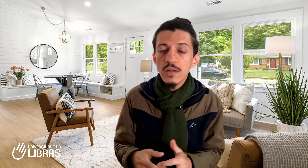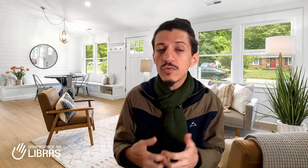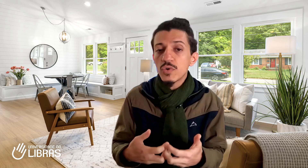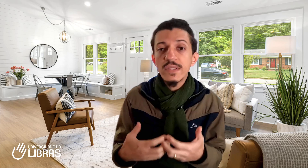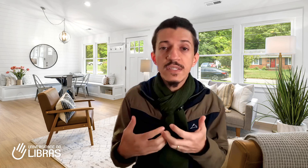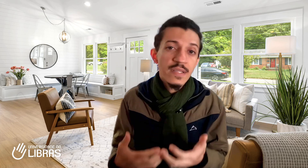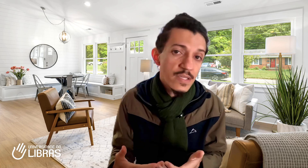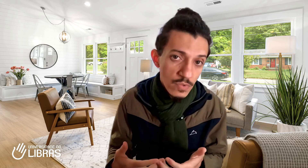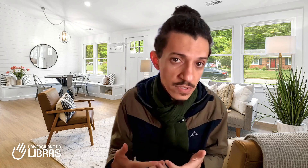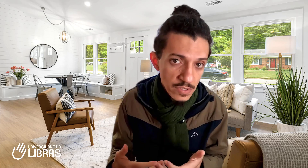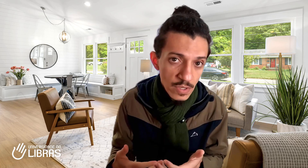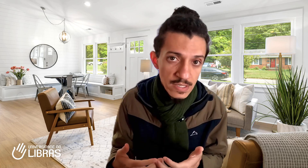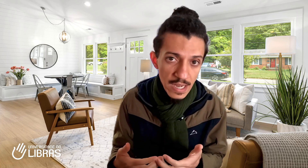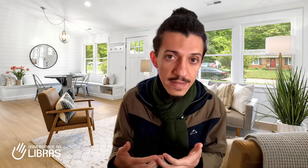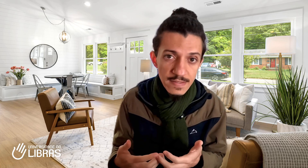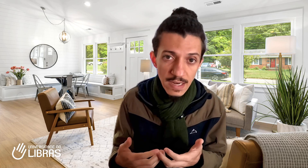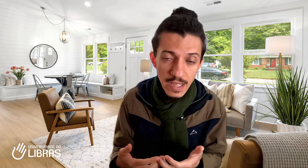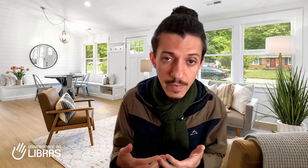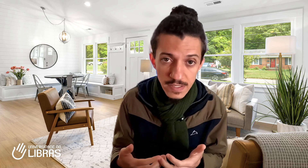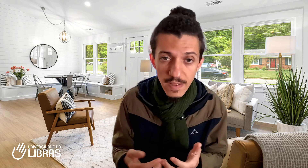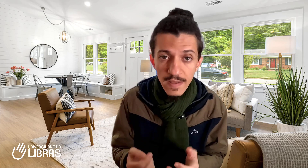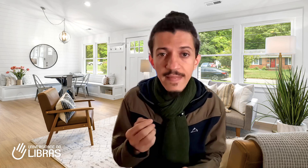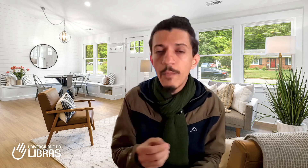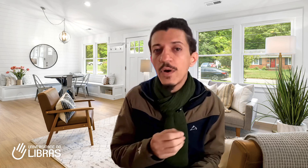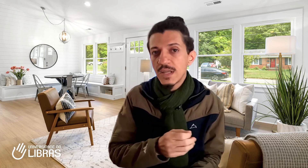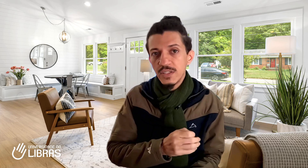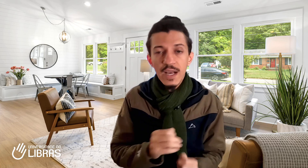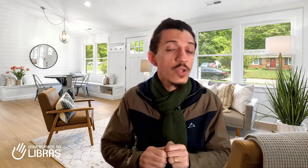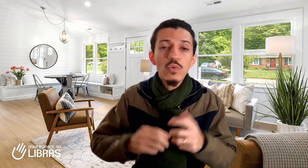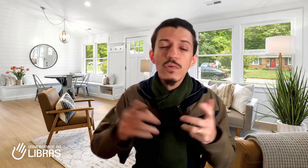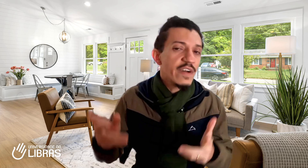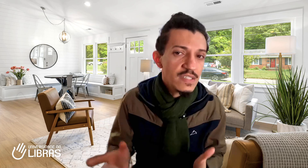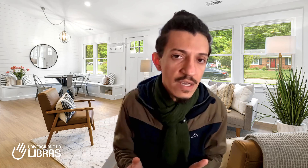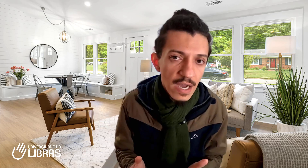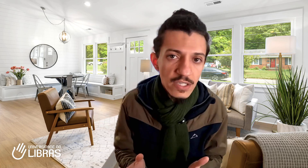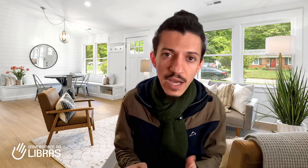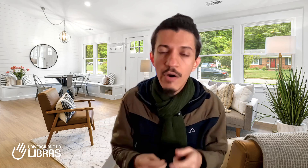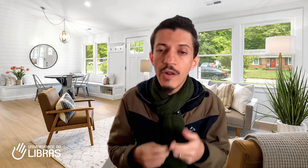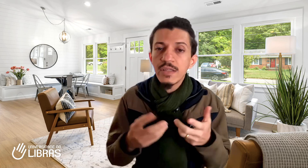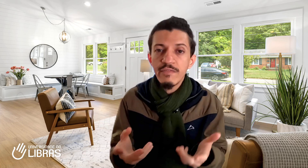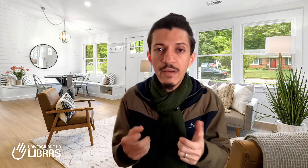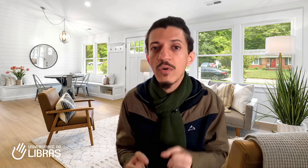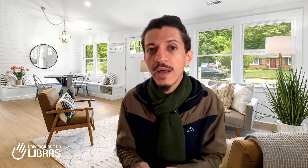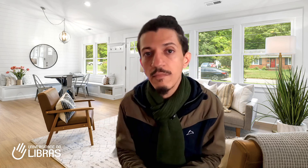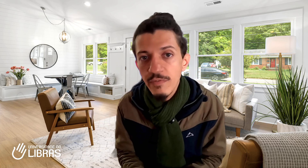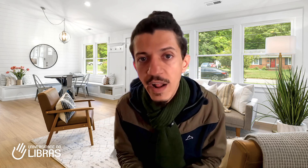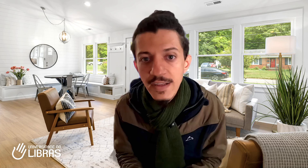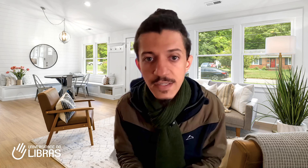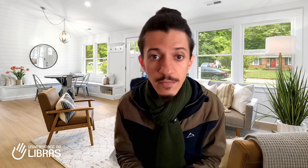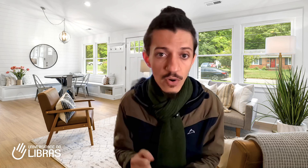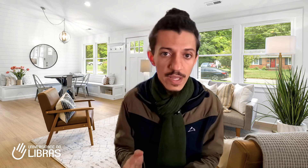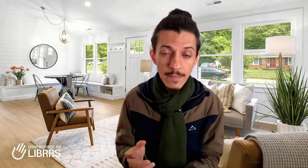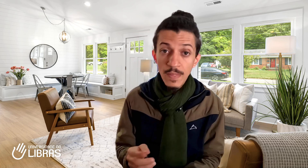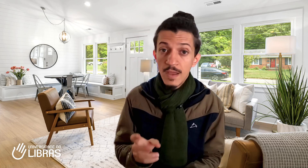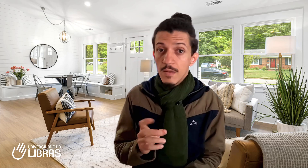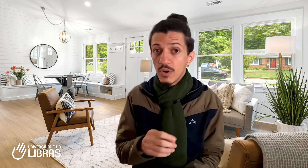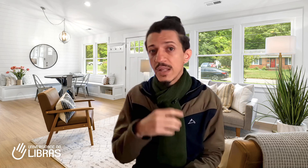de coisas descontextualizadas na Libras, e depois achar que tudo vai se encaixar na hora que você vai montar uma frase. Por quê? Porque tem